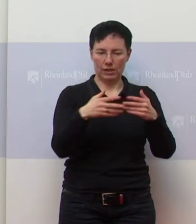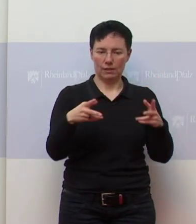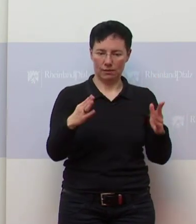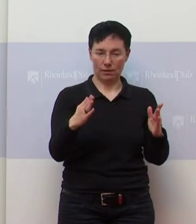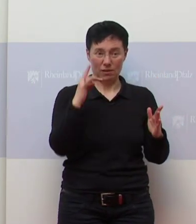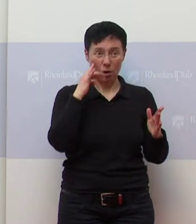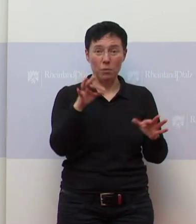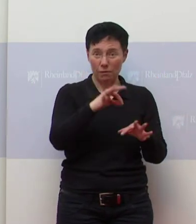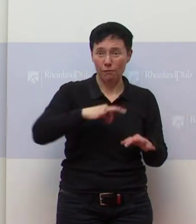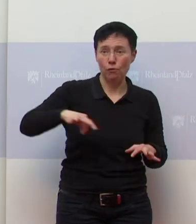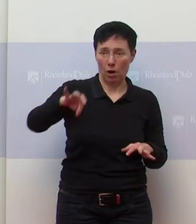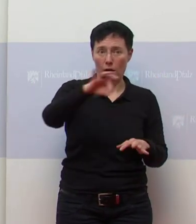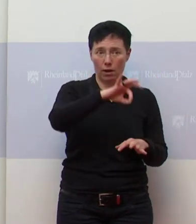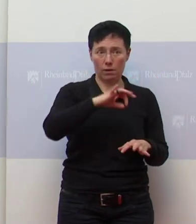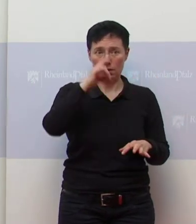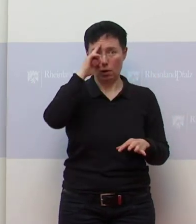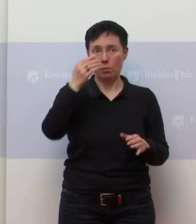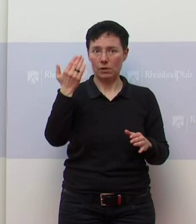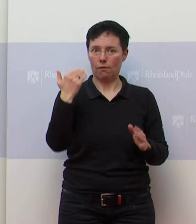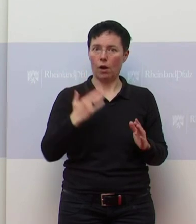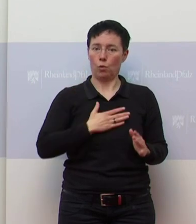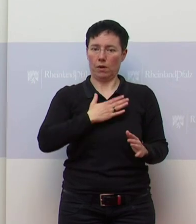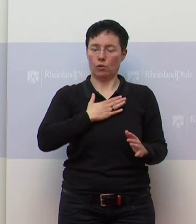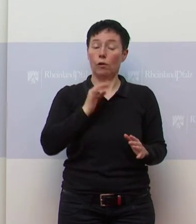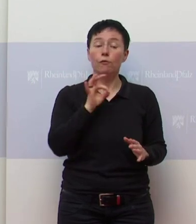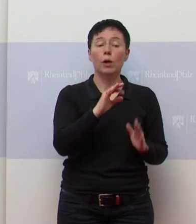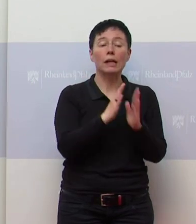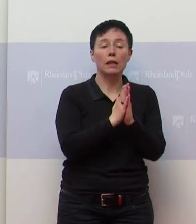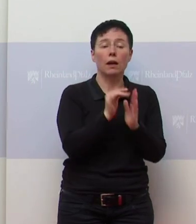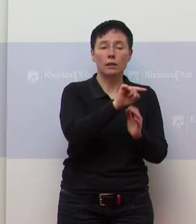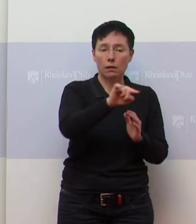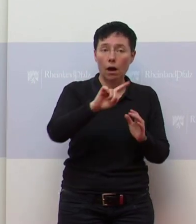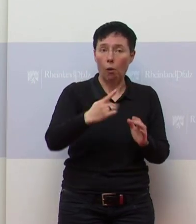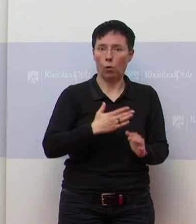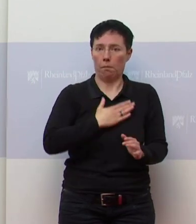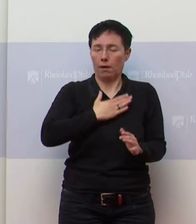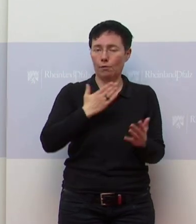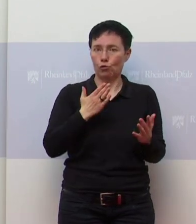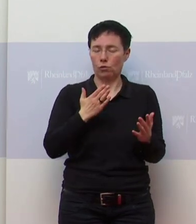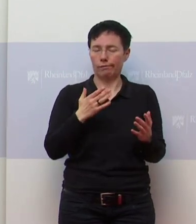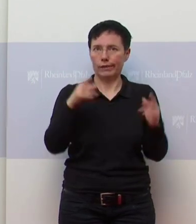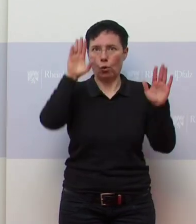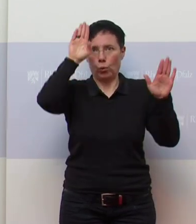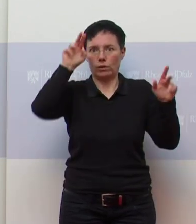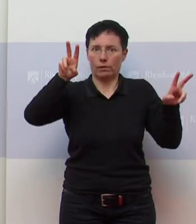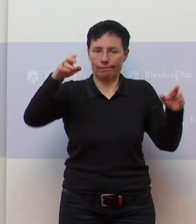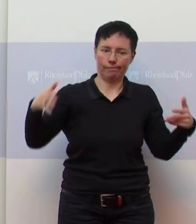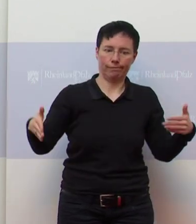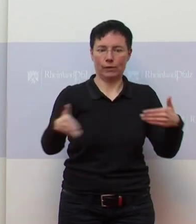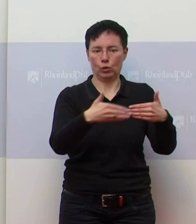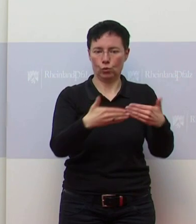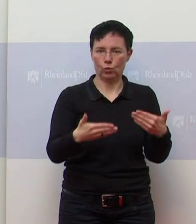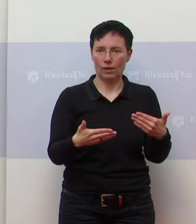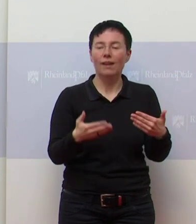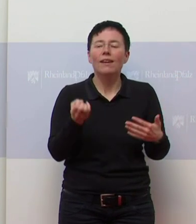heute für alle sehr überraschend und natürlich auch für die Kirchen, ist ja gar keine Frage. Ja, das ist eigentlich mehr als